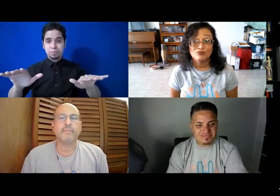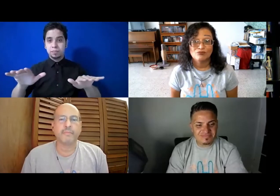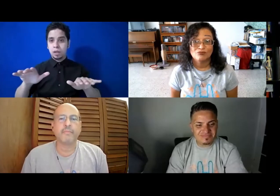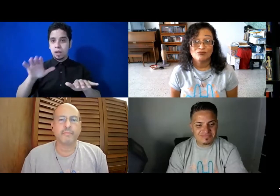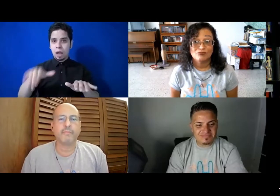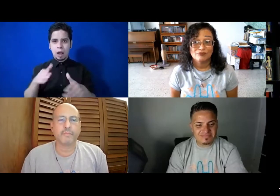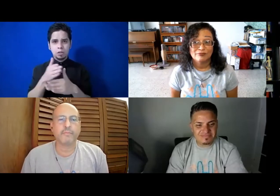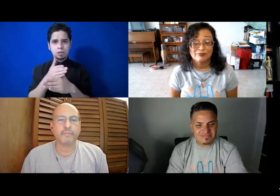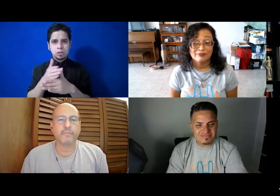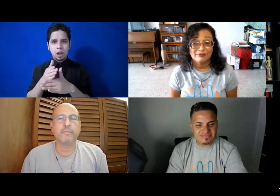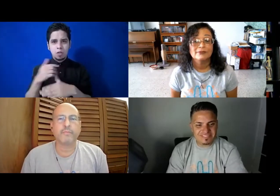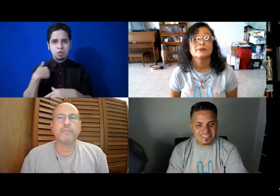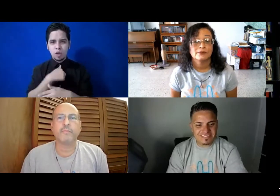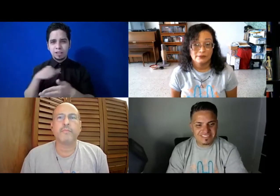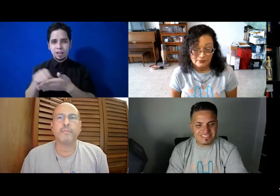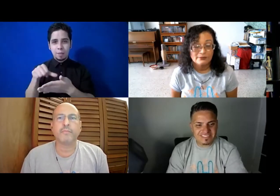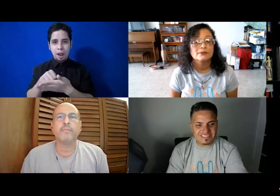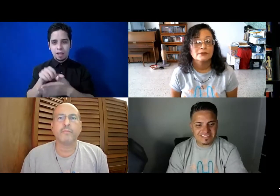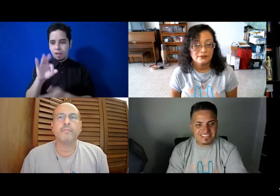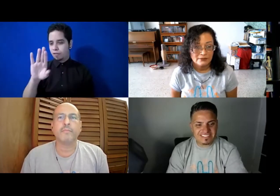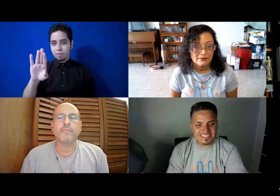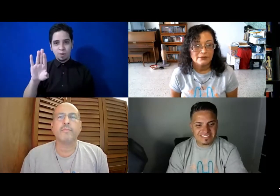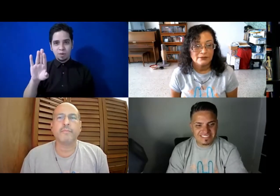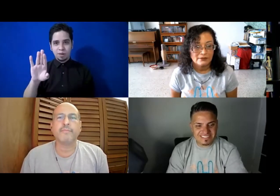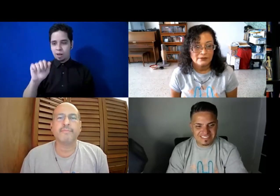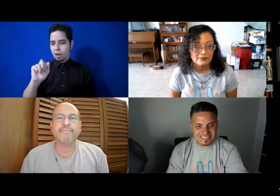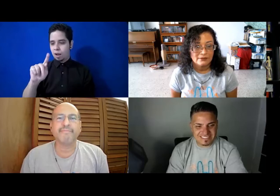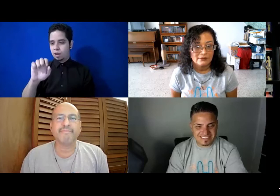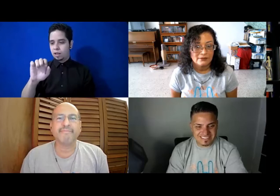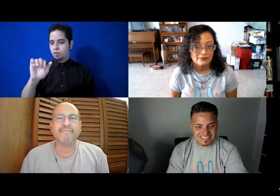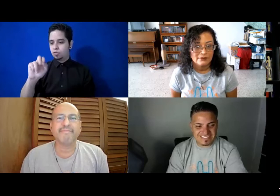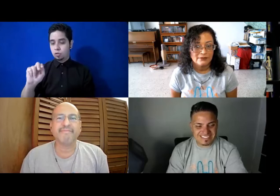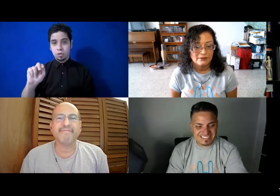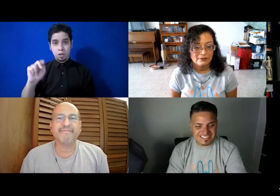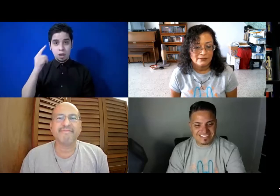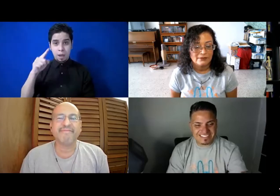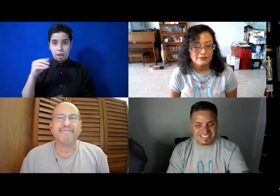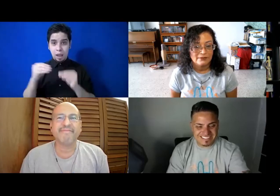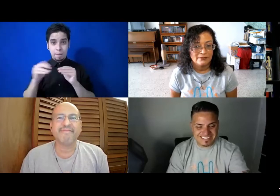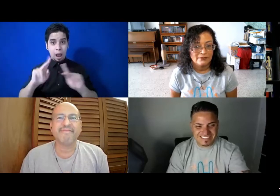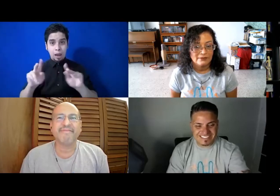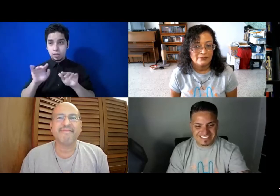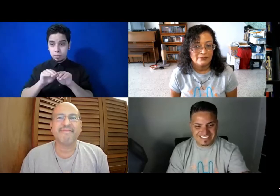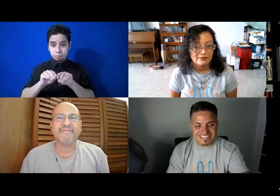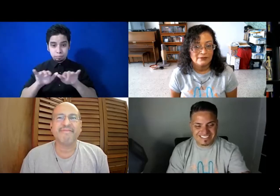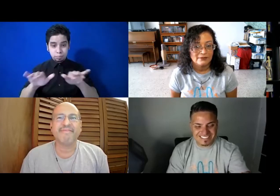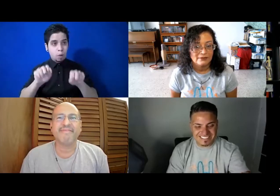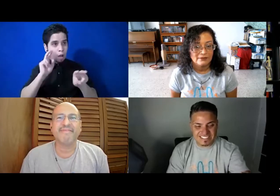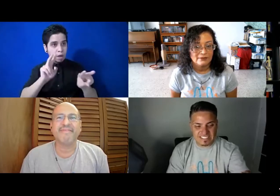comparta nuestra página en Facebook, Artefusión, para que también pueda llegar a más gente todo nuestro trabajo